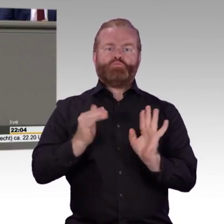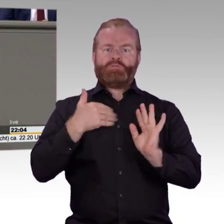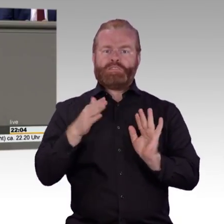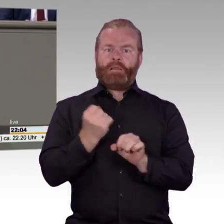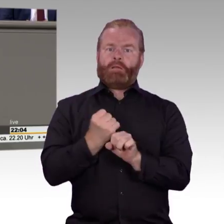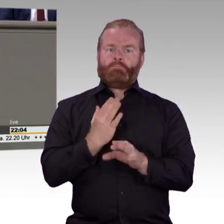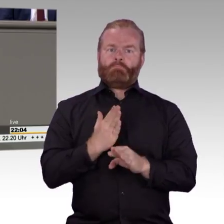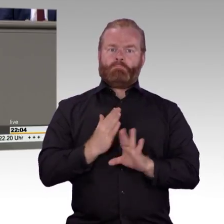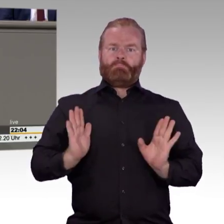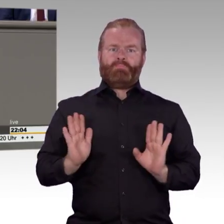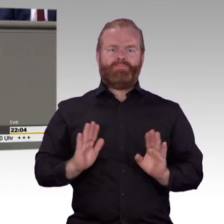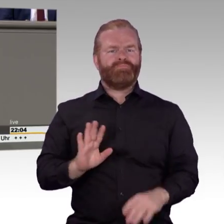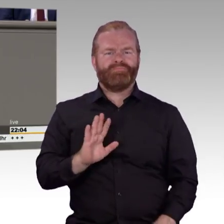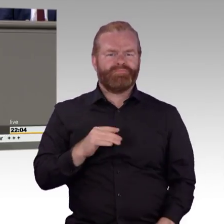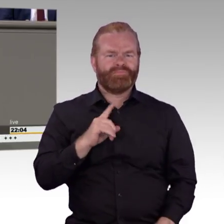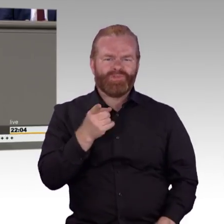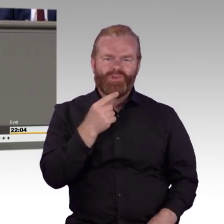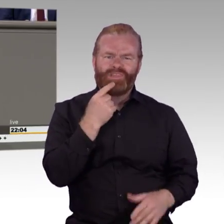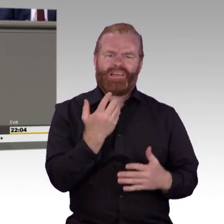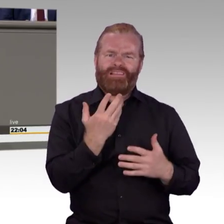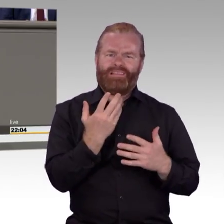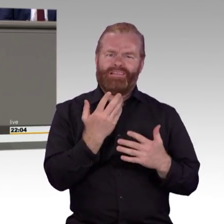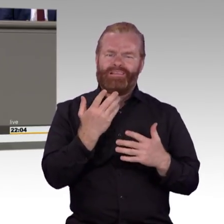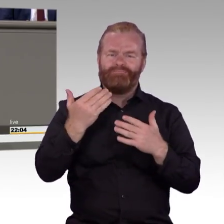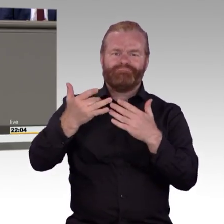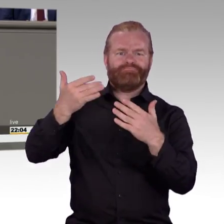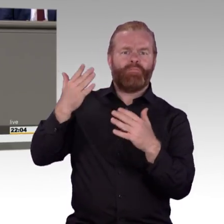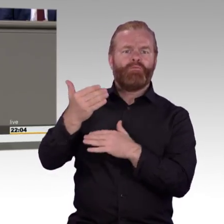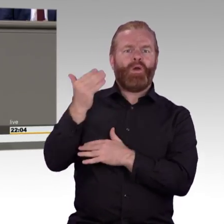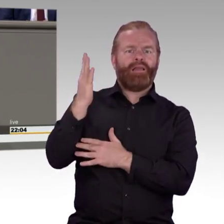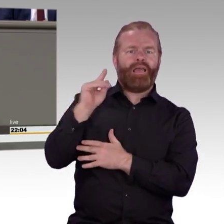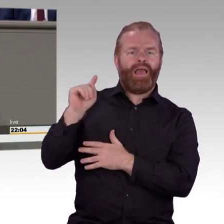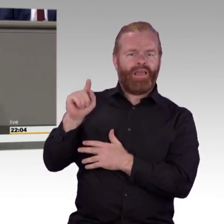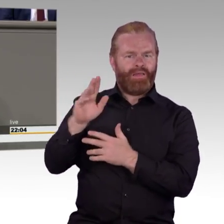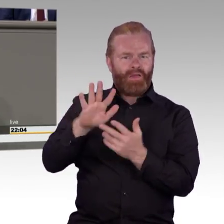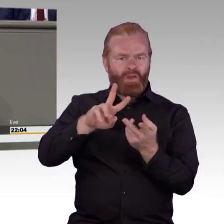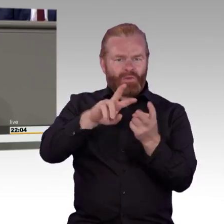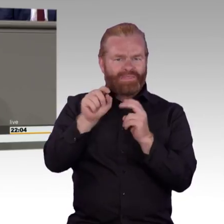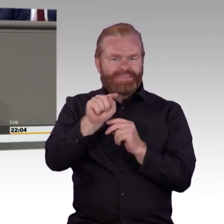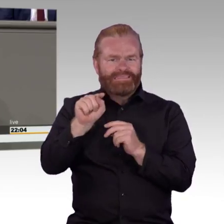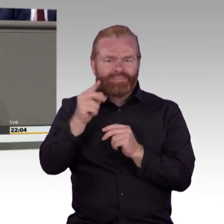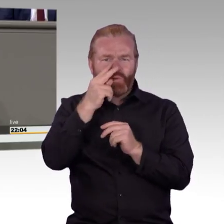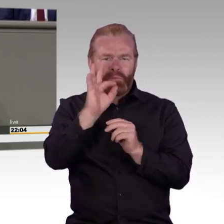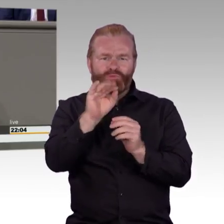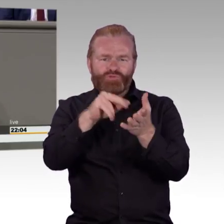Ausnahmemöglichkeiten sind ein Punkt, aber auch die Zugänglichmachung von Informationen, die eben nicht barrierefrei zugänglich sind.